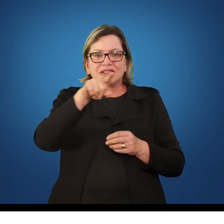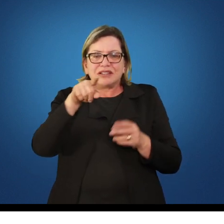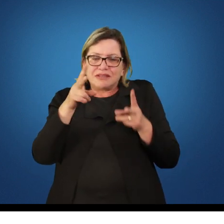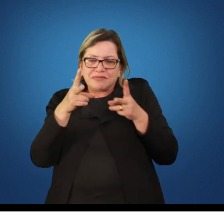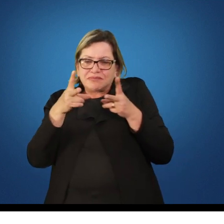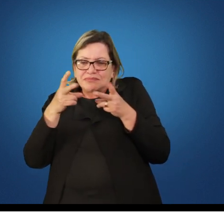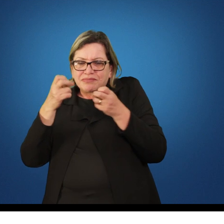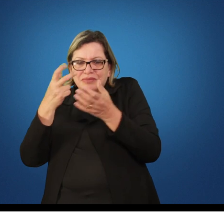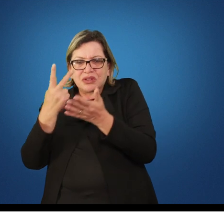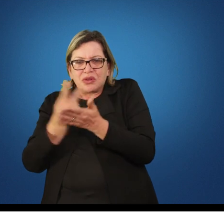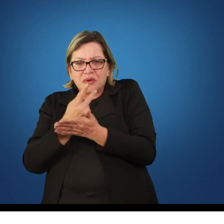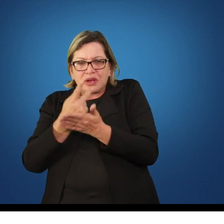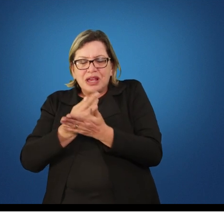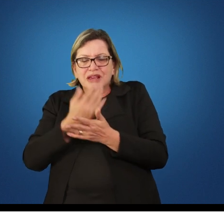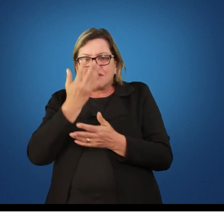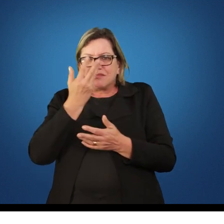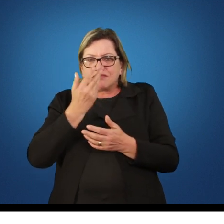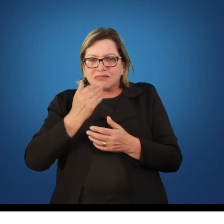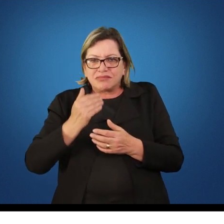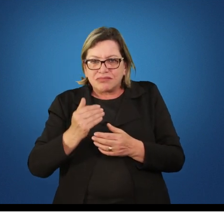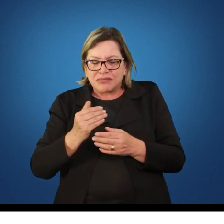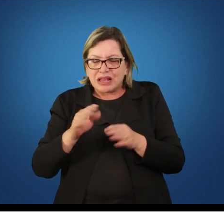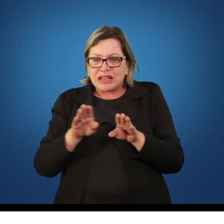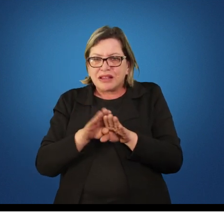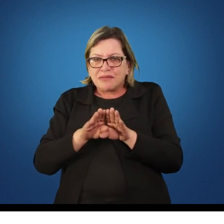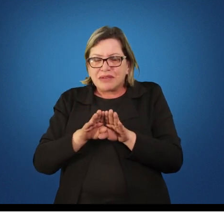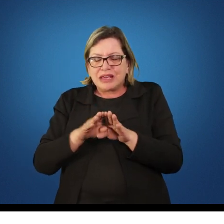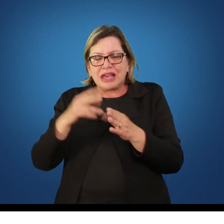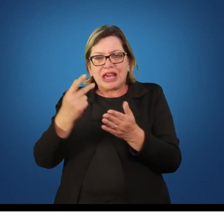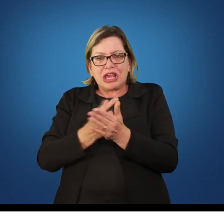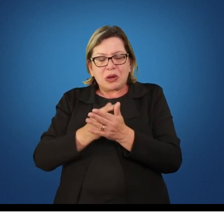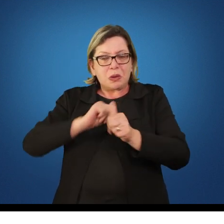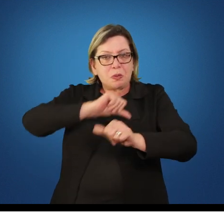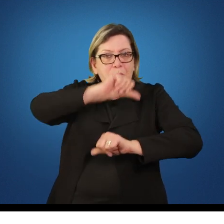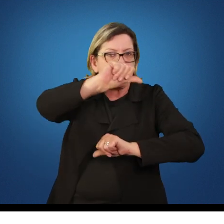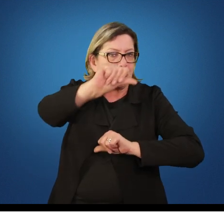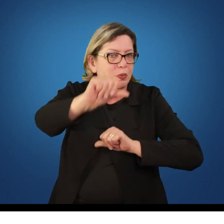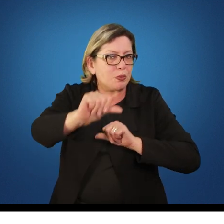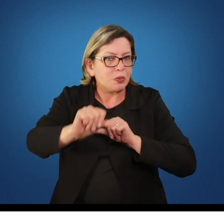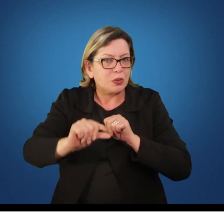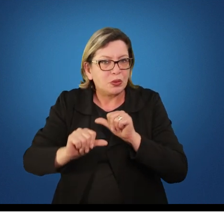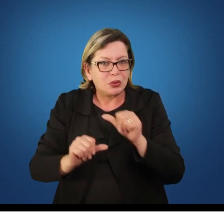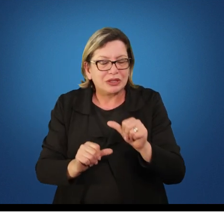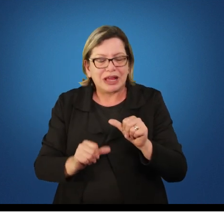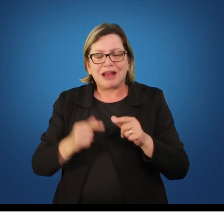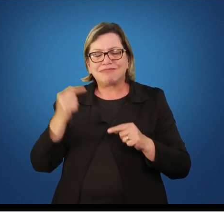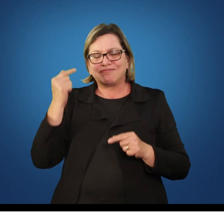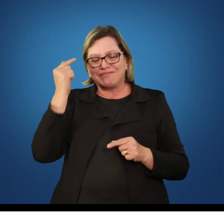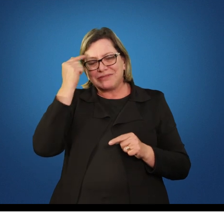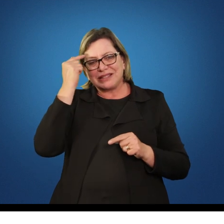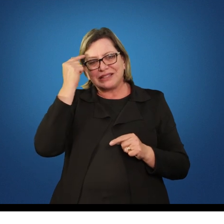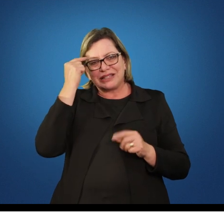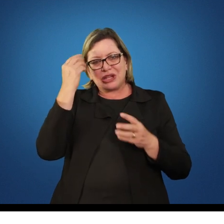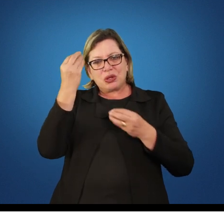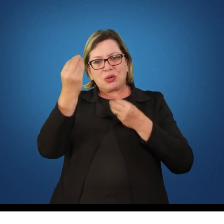e corrigir esses erros dentro de uma reflexão feita por ela mesmo